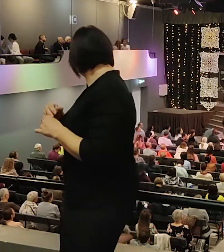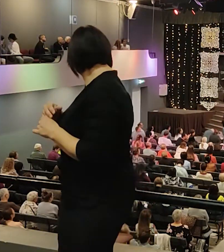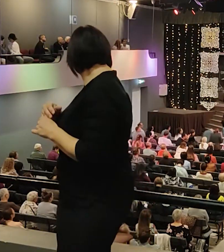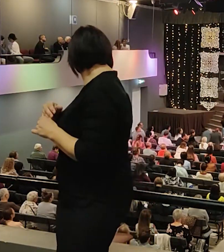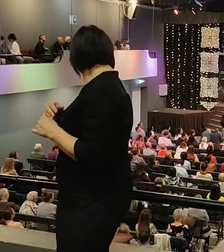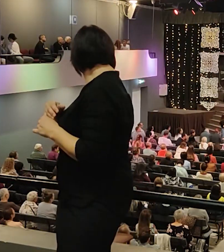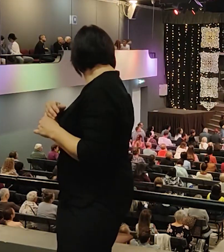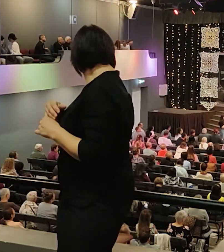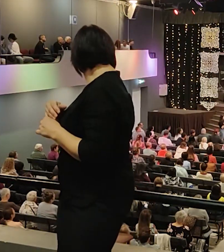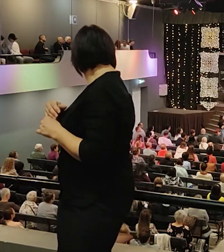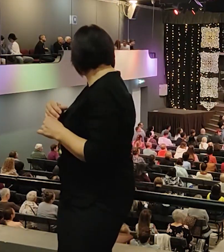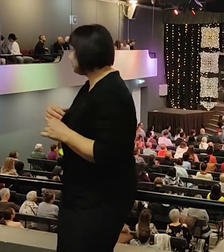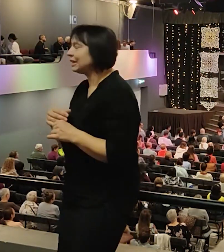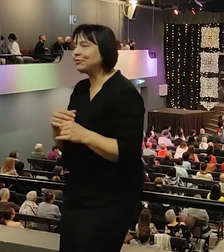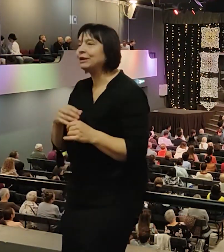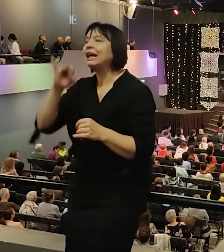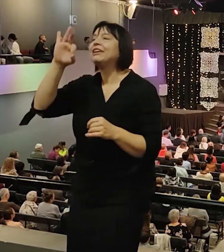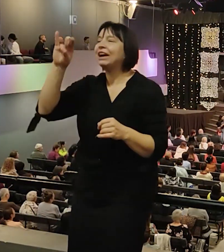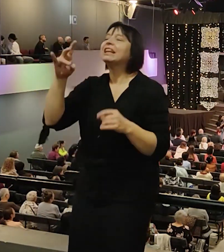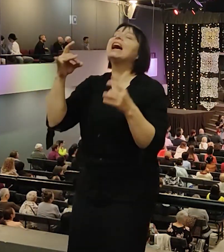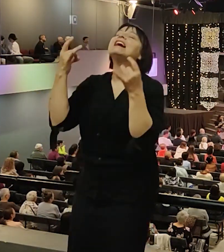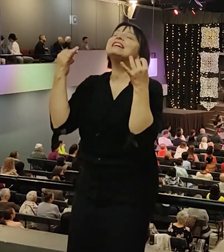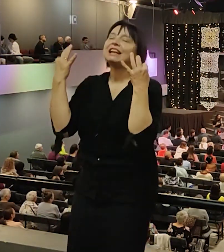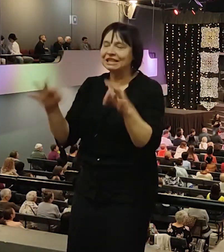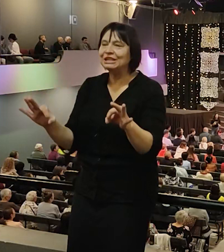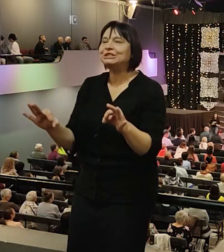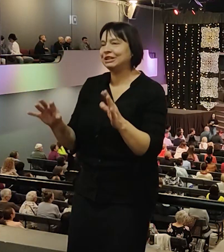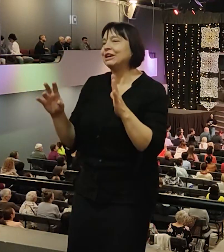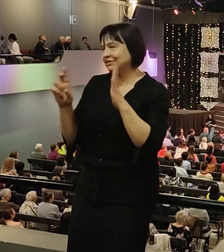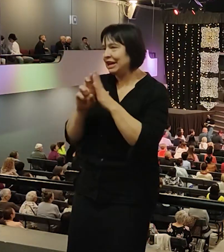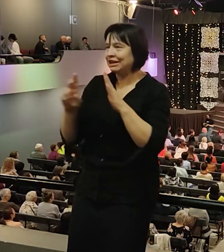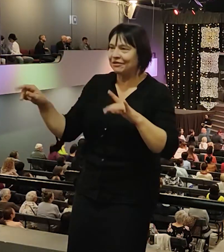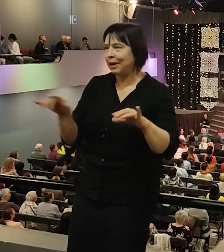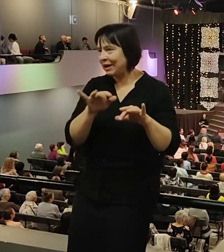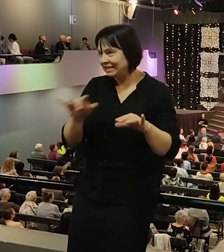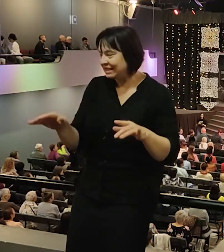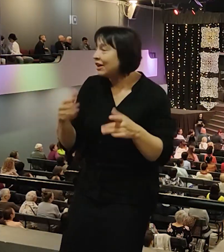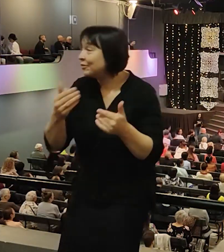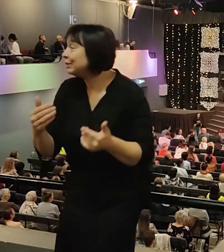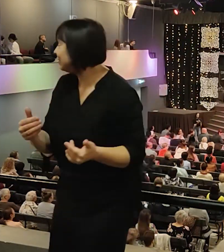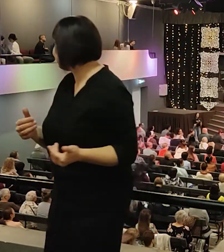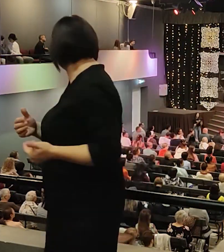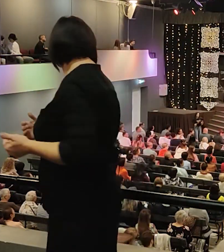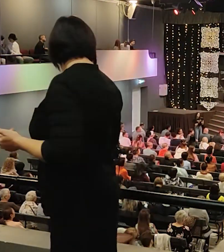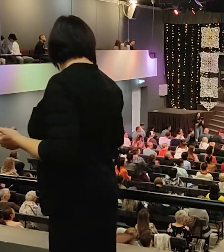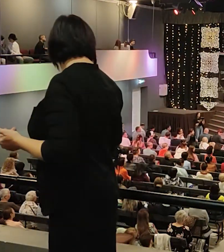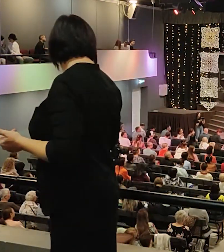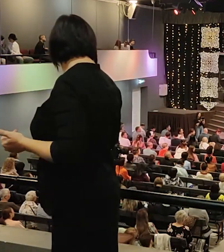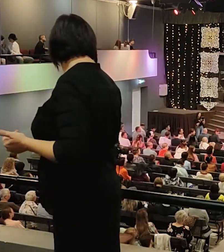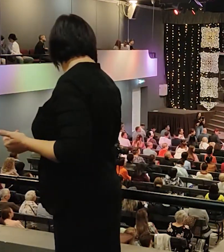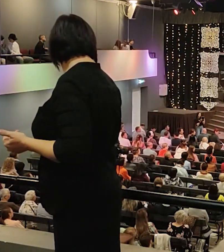Вот смотрите, как любовь Божия делает. Она вот так делает. И молитвы ваши дошли до Господа.